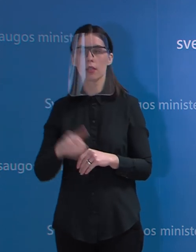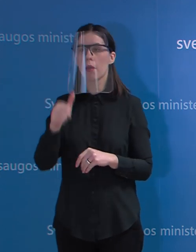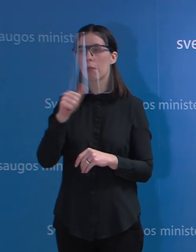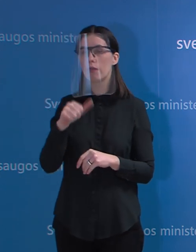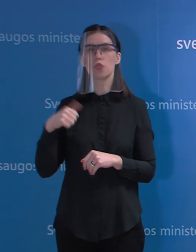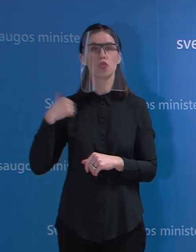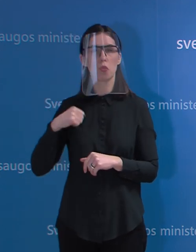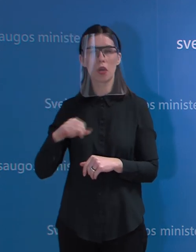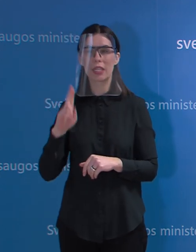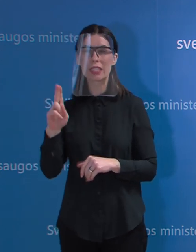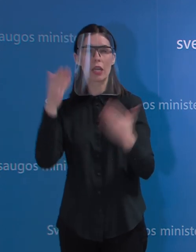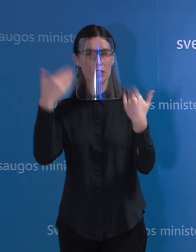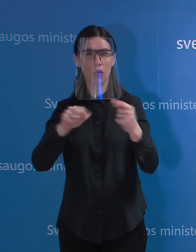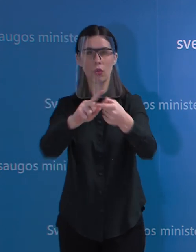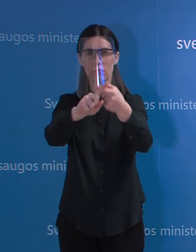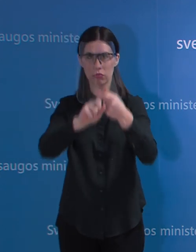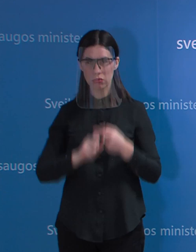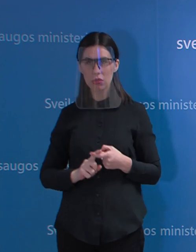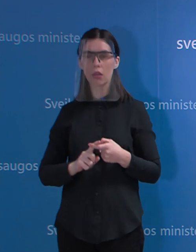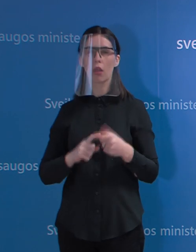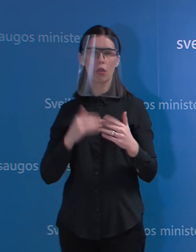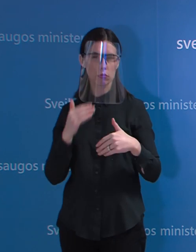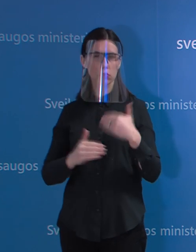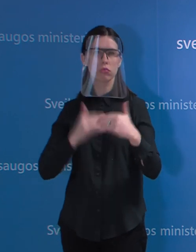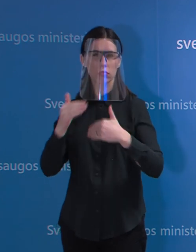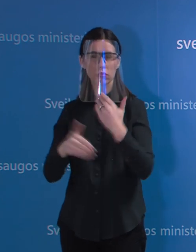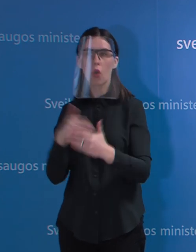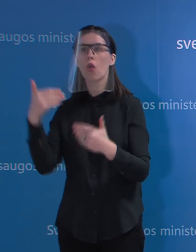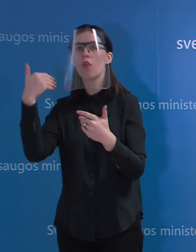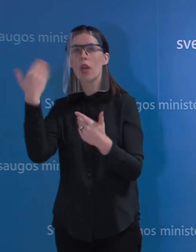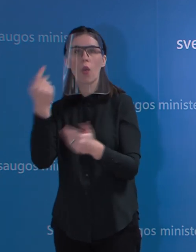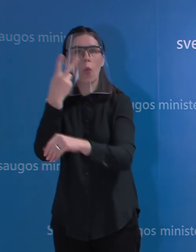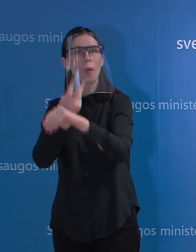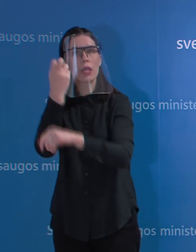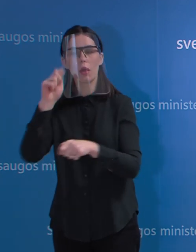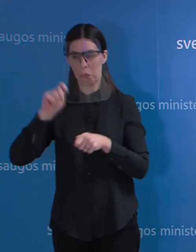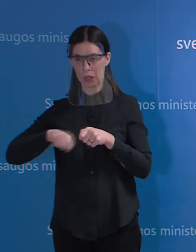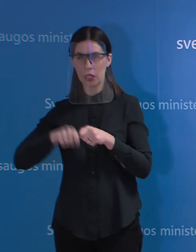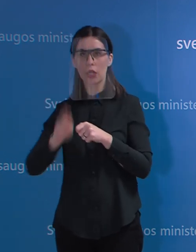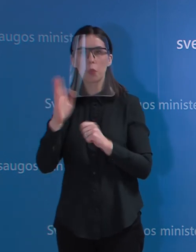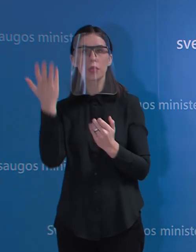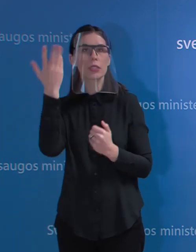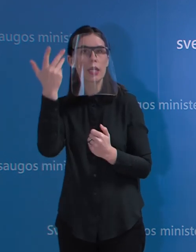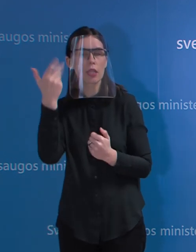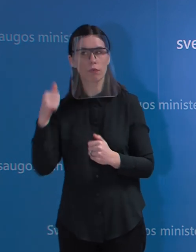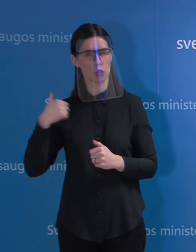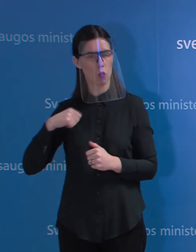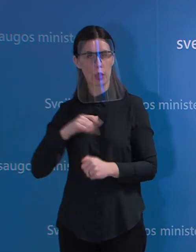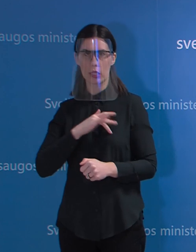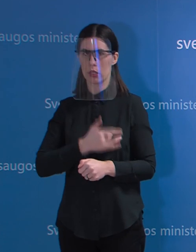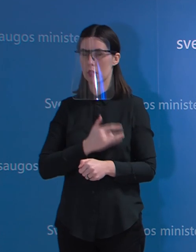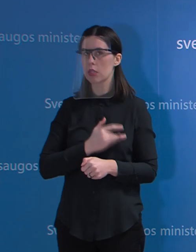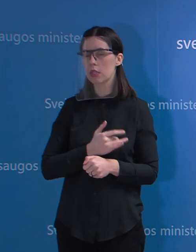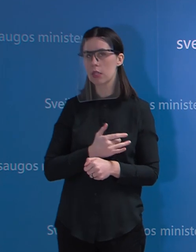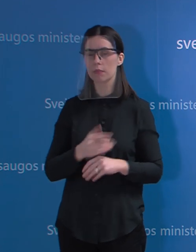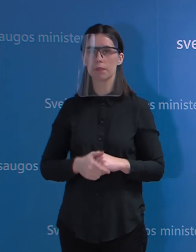jiems bus atliekami būtent tokie pakartotiniai tyrimai. Na, tai yra mediku sprendimo reikalas